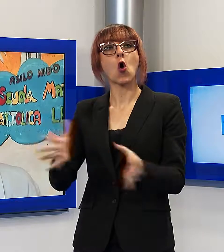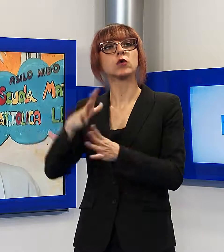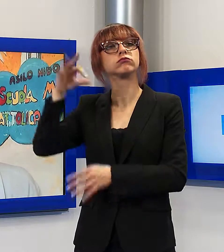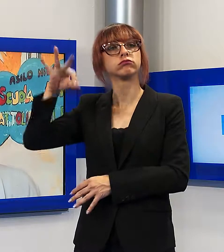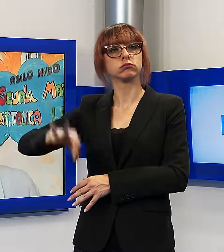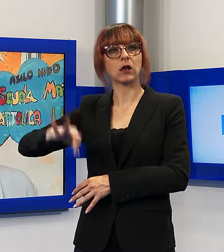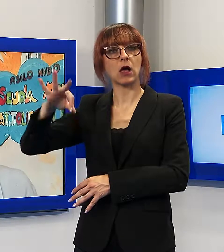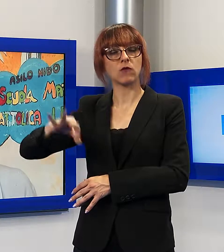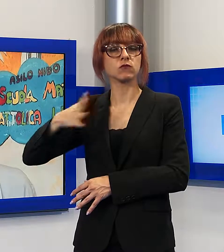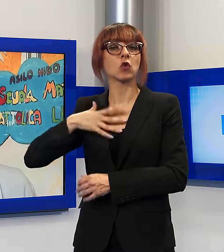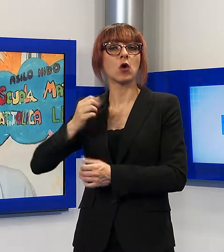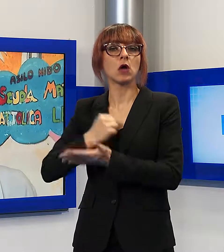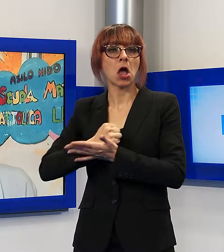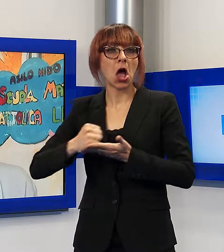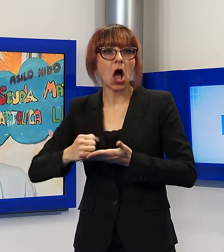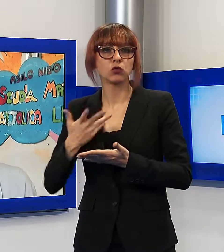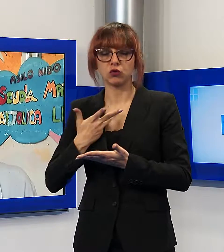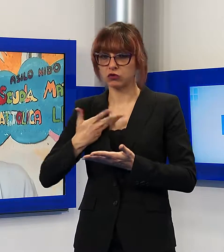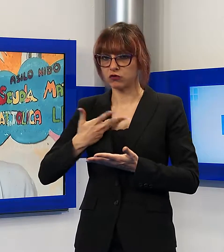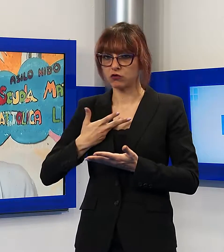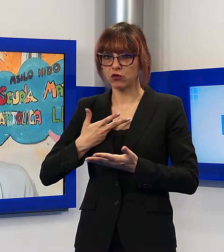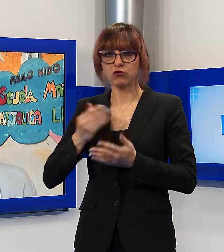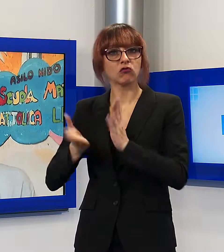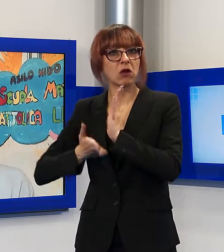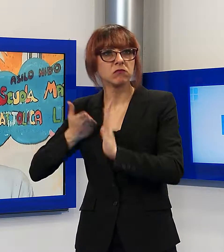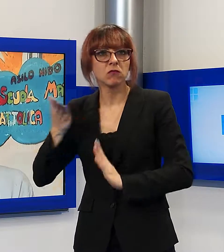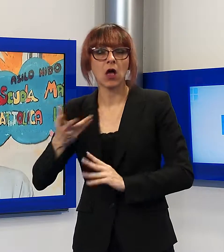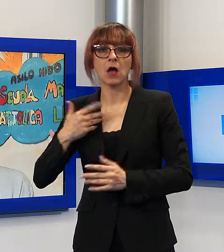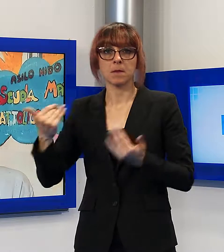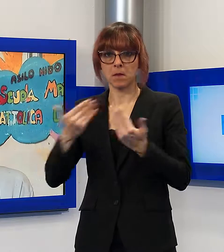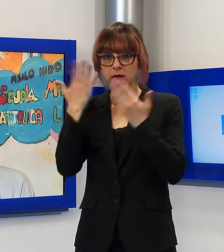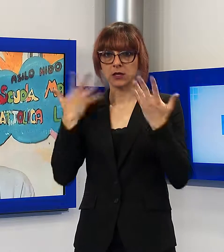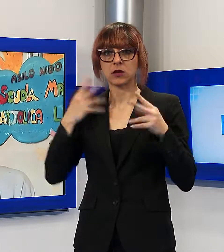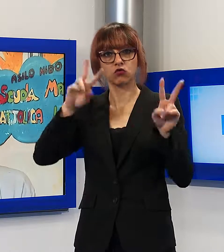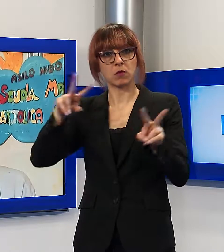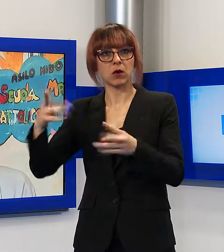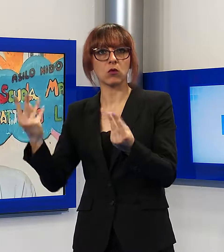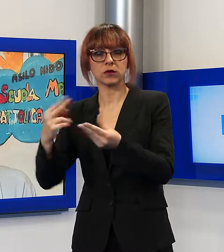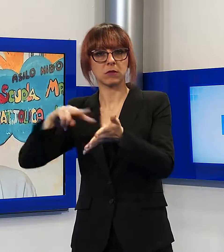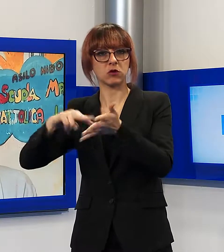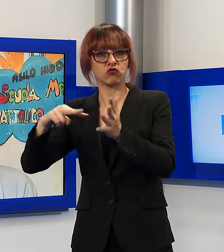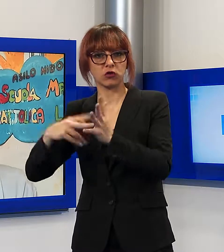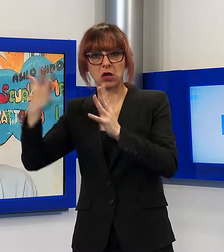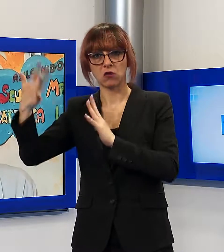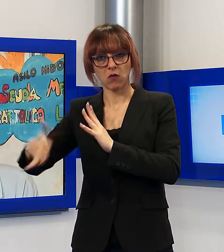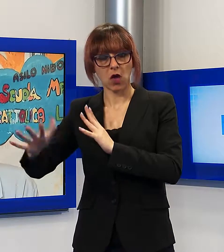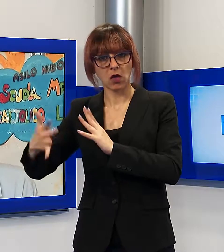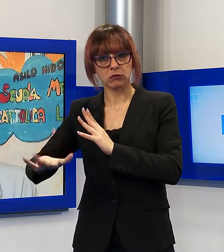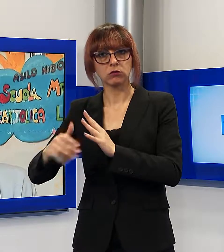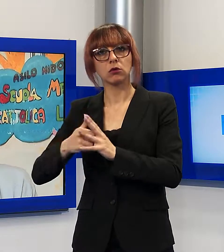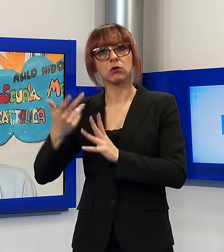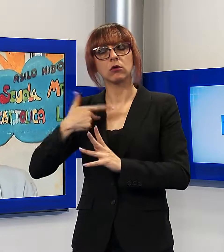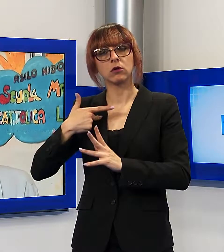se possiamo andarci con le autorizzazioni, con tutto, stamai abbiamo fatto i sopralluoghi con l'ingegnere nostro, con l'ingegnere suo e